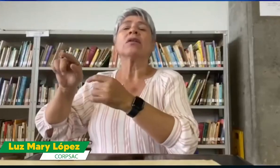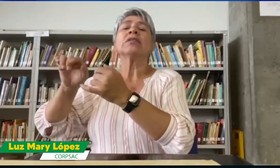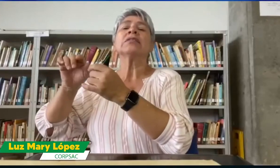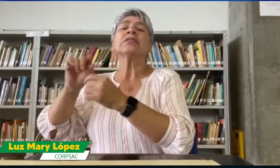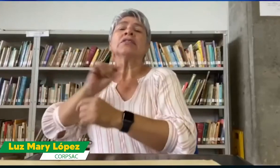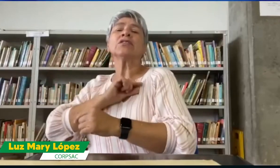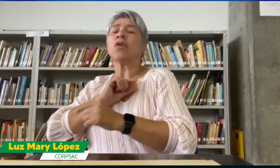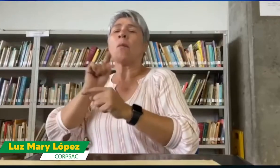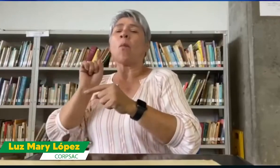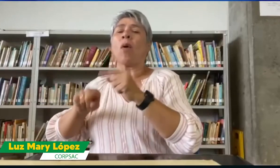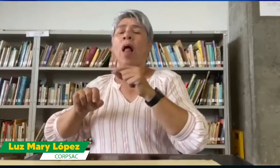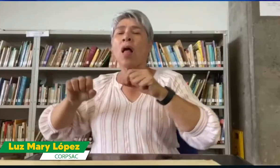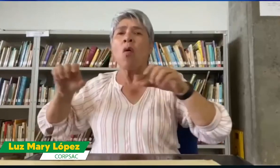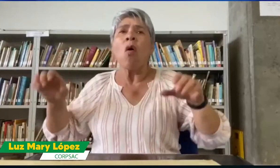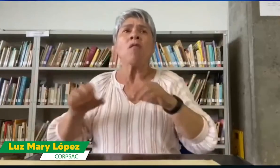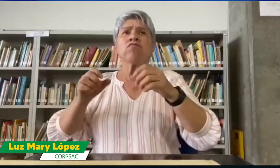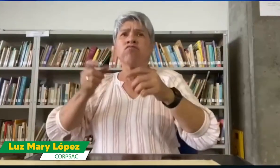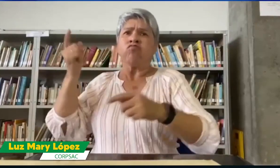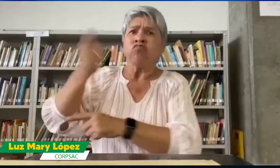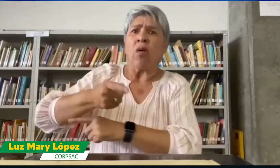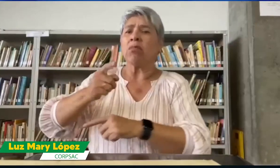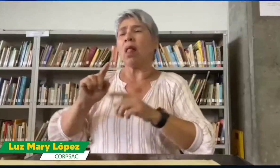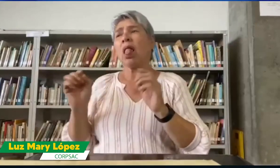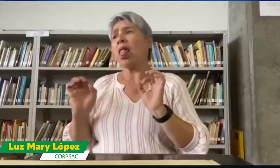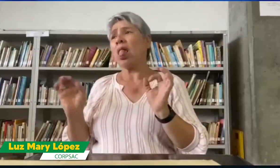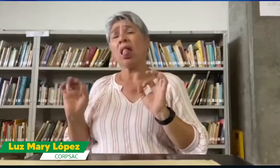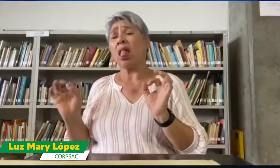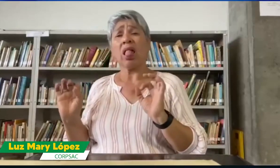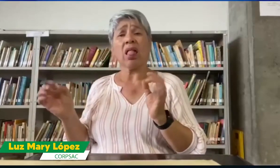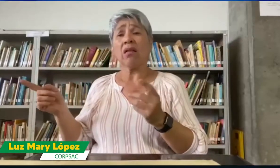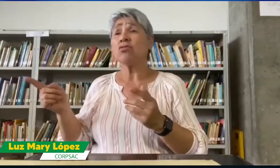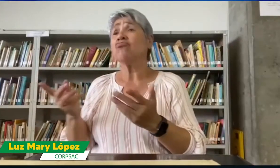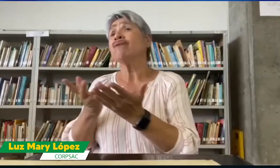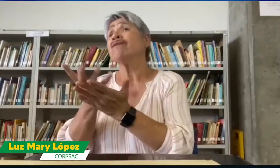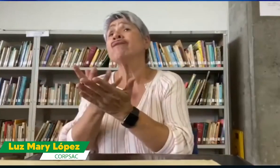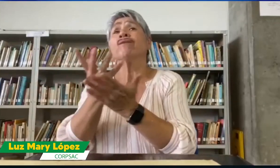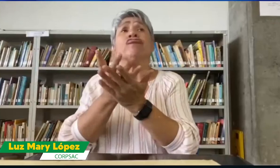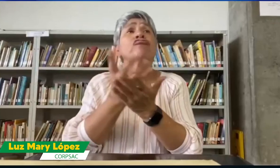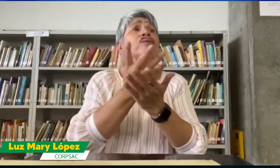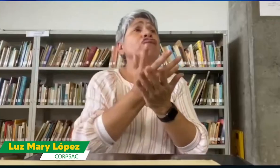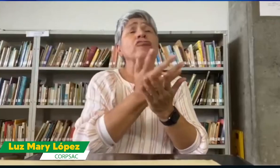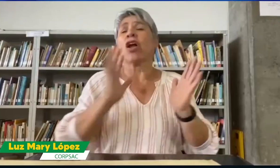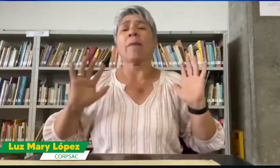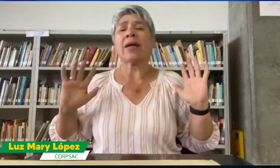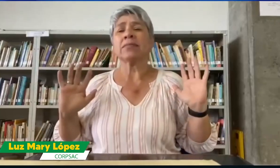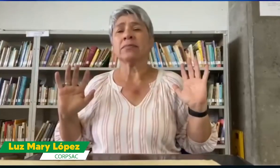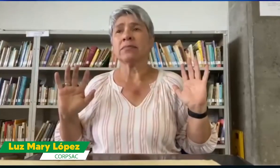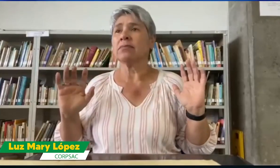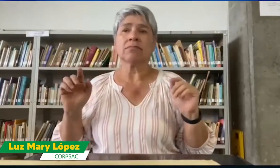dependencia, pero ellos no están en la potestad de compeler o hacer